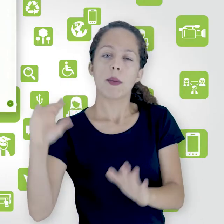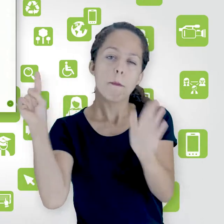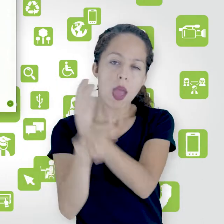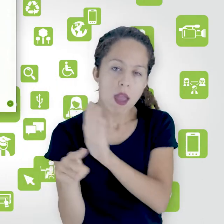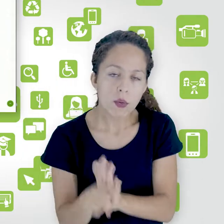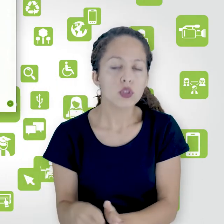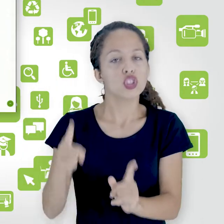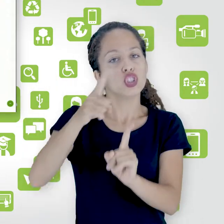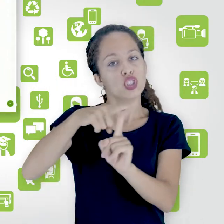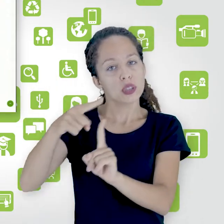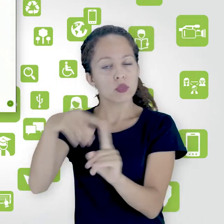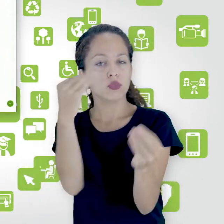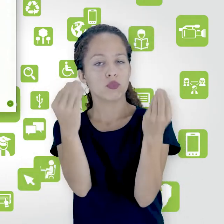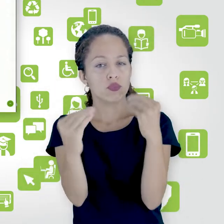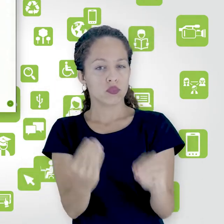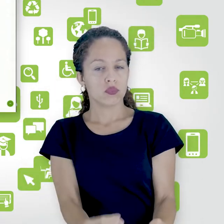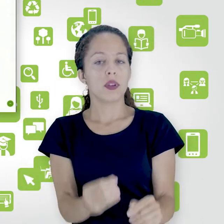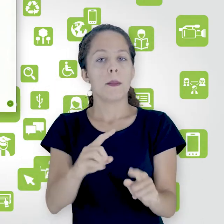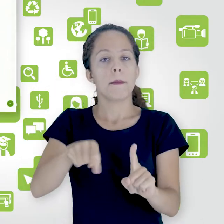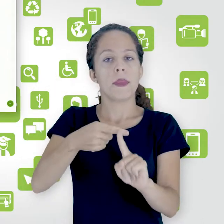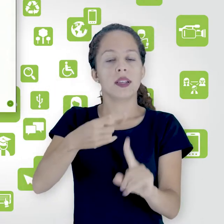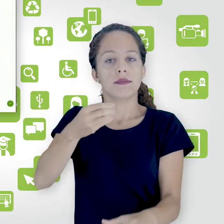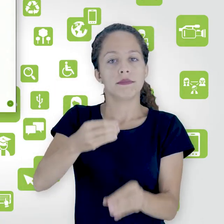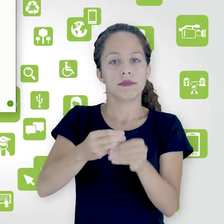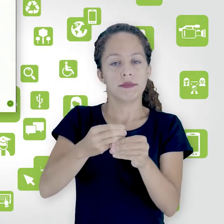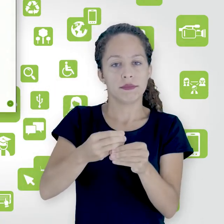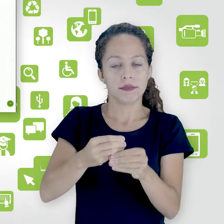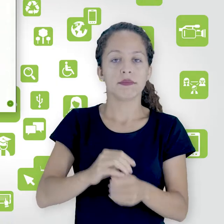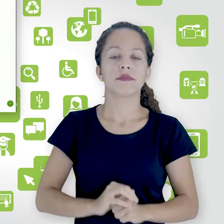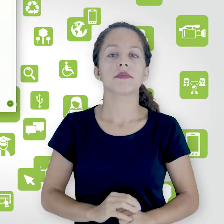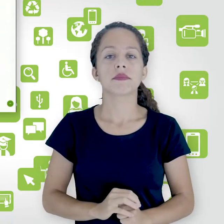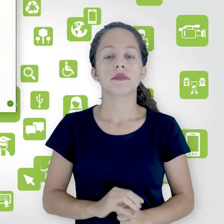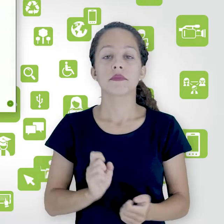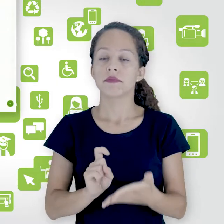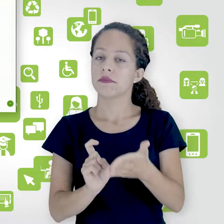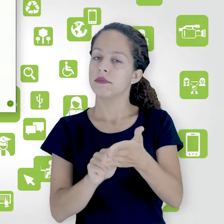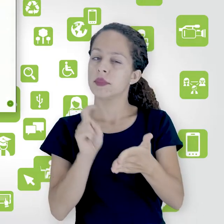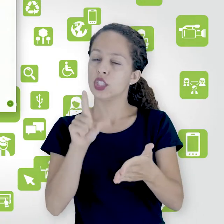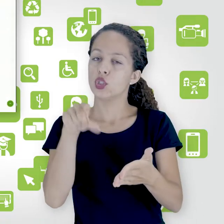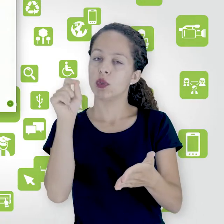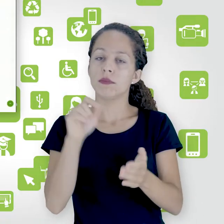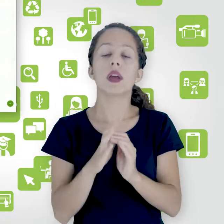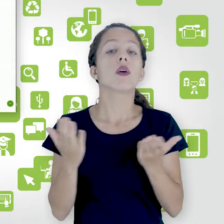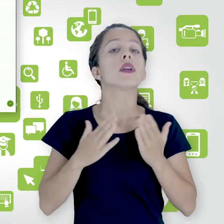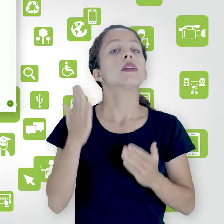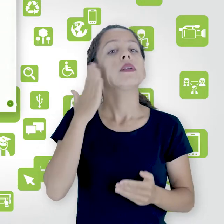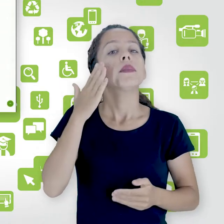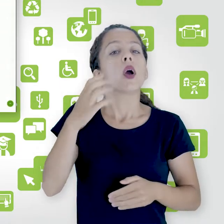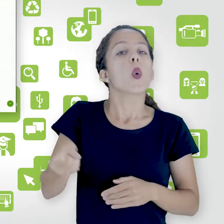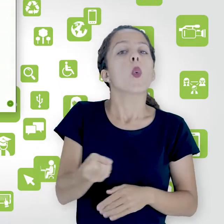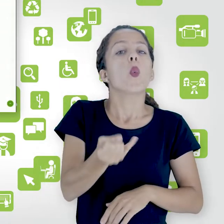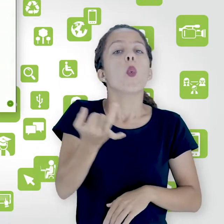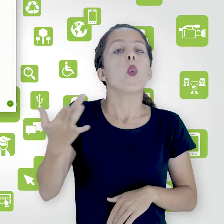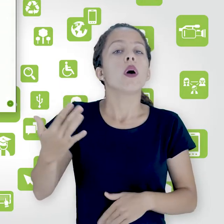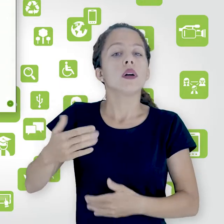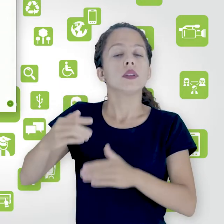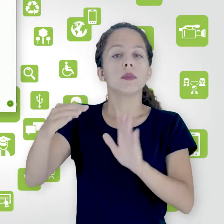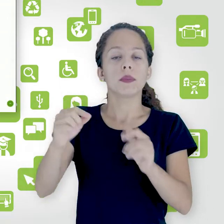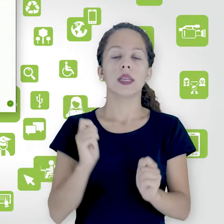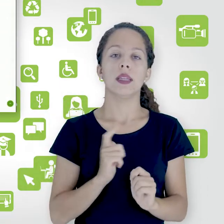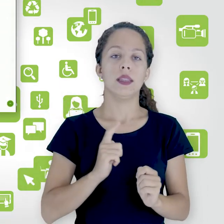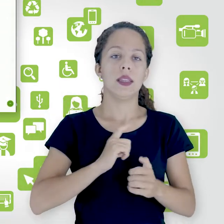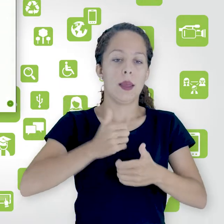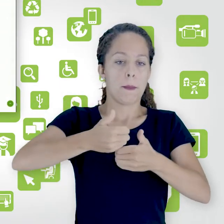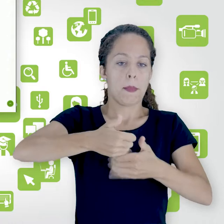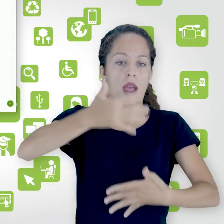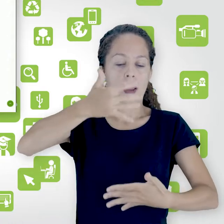itens e estilo dicionário. Vou manter esse estilo dicionário. Vou escolher o número de itens mostrados em cada página.